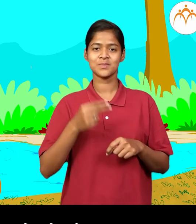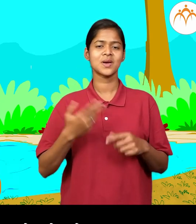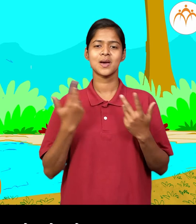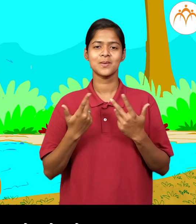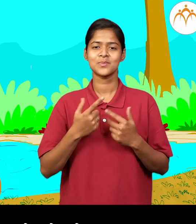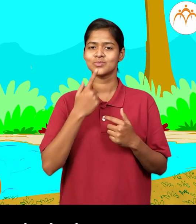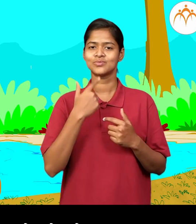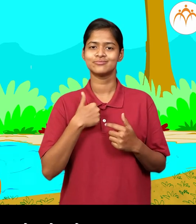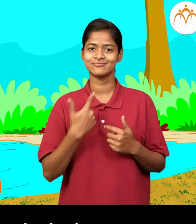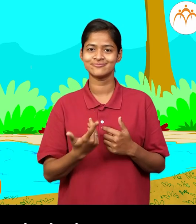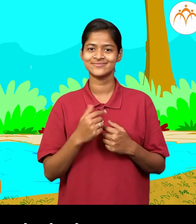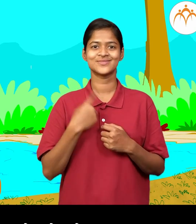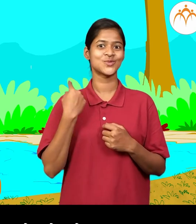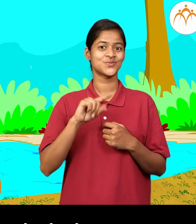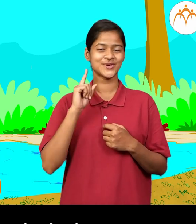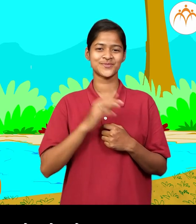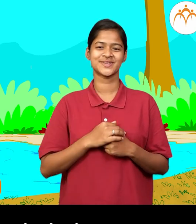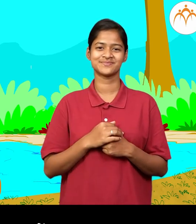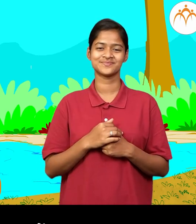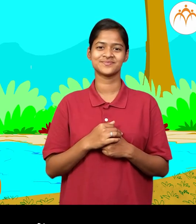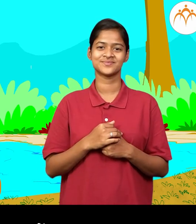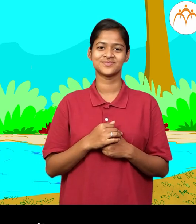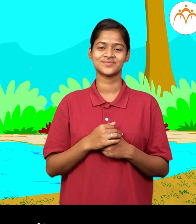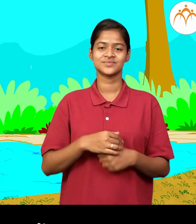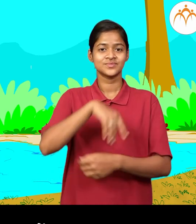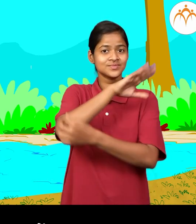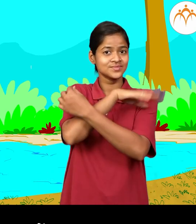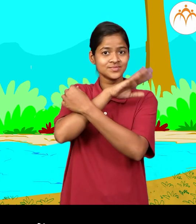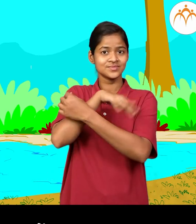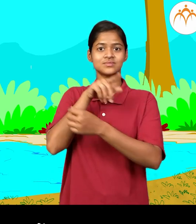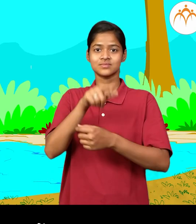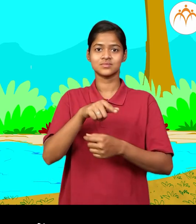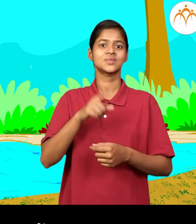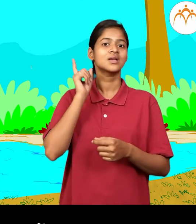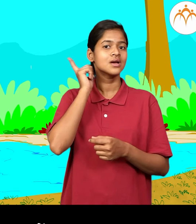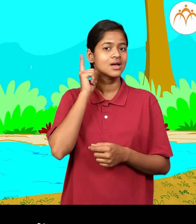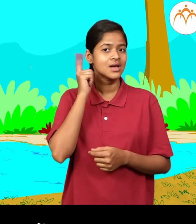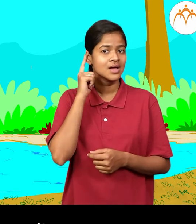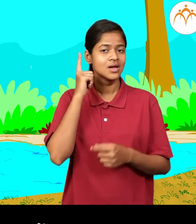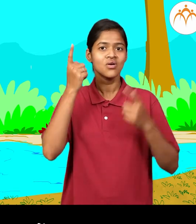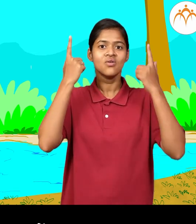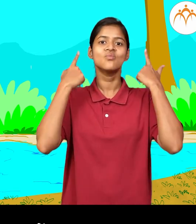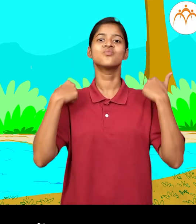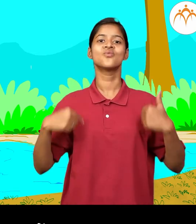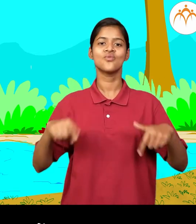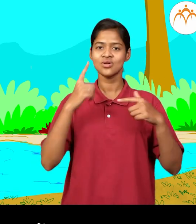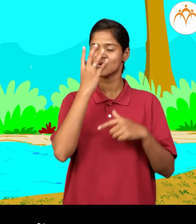नामा आहेत ते उलका भगू। बरोबर, हत्ती, कान, सोंड।